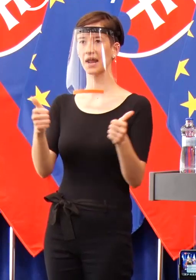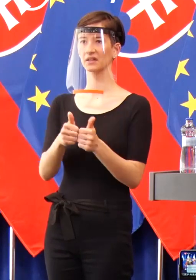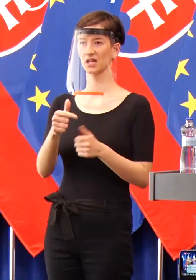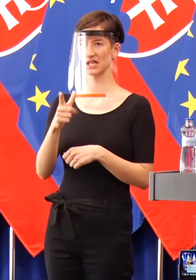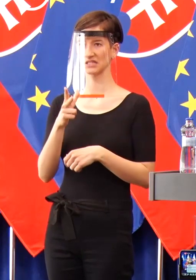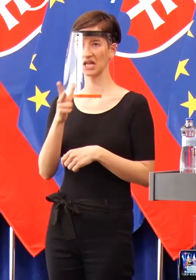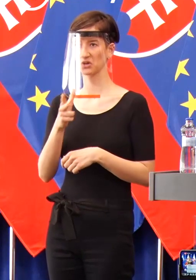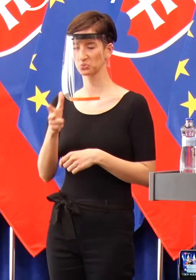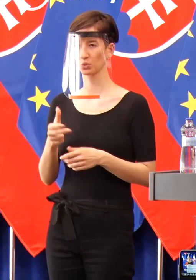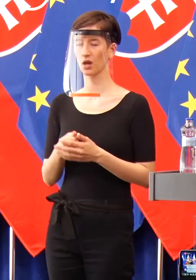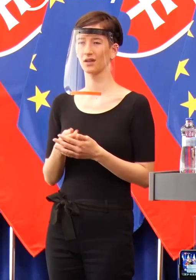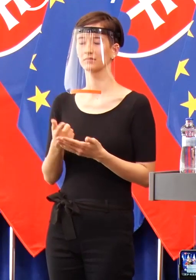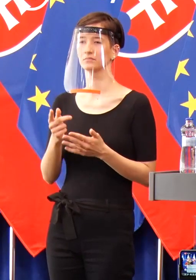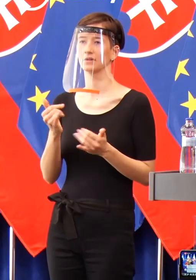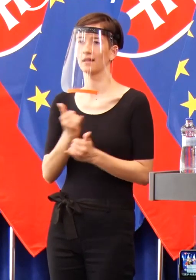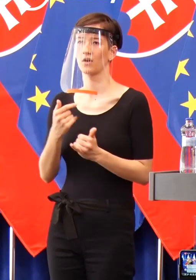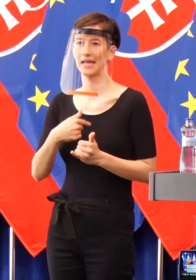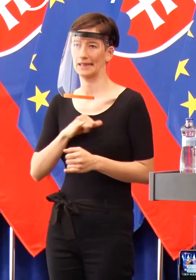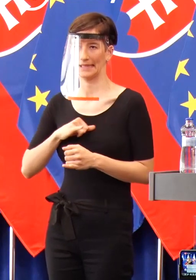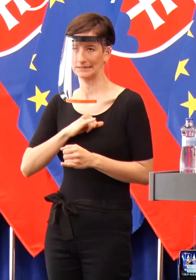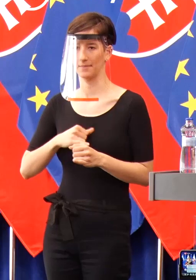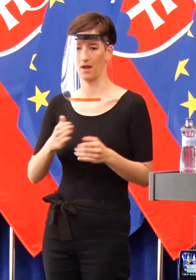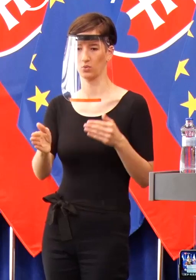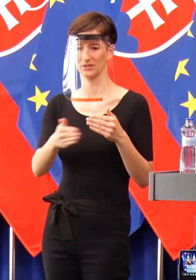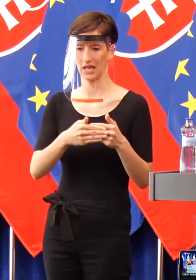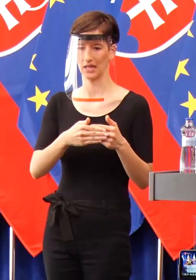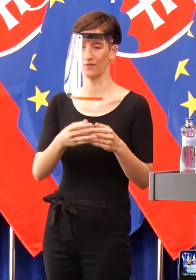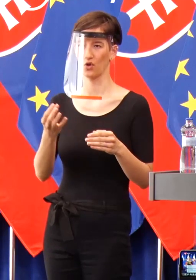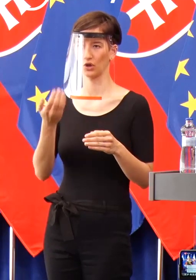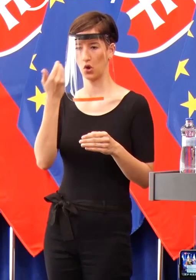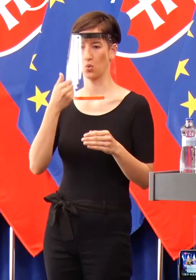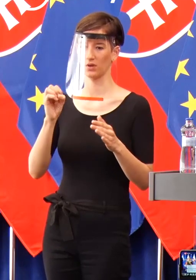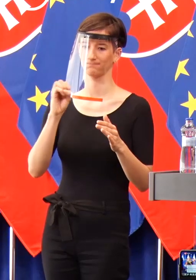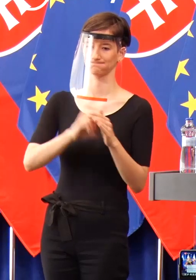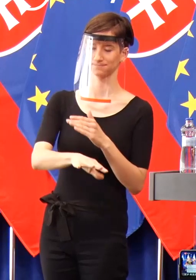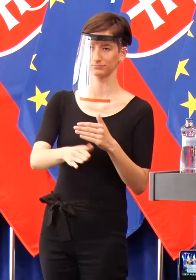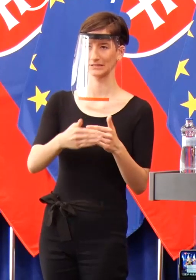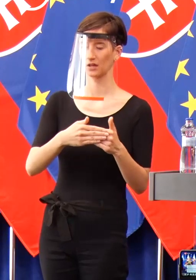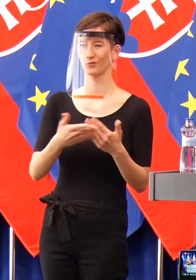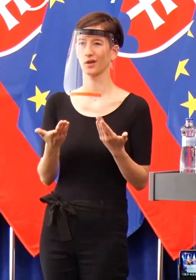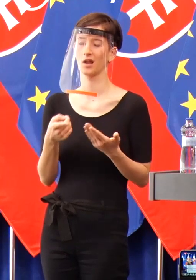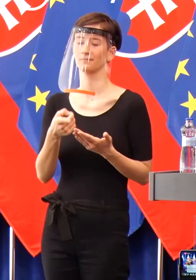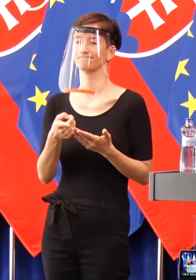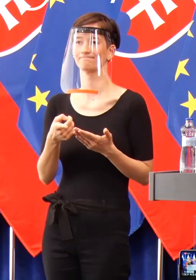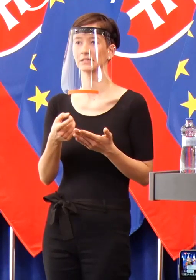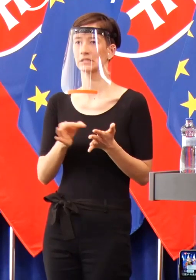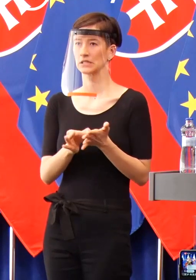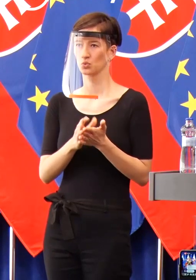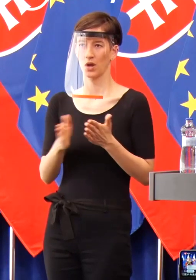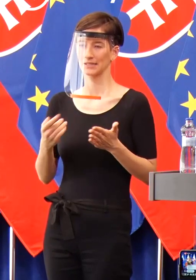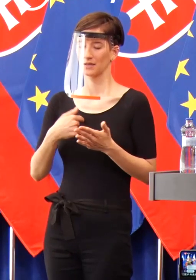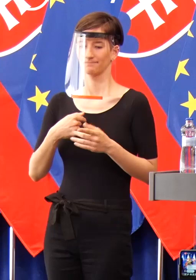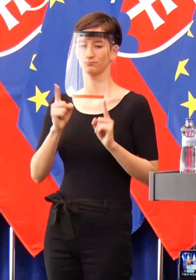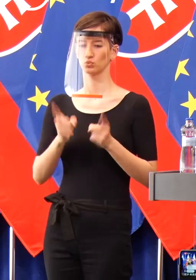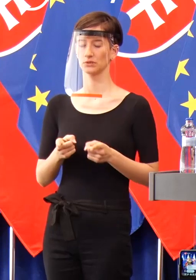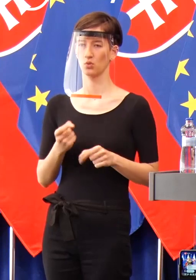rozhodnutie, že by som tam chcel zatvárať jednoktívcov, ale vyžadovala si to situácia. Taktiež by som chcel